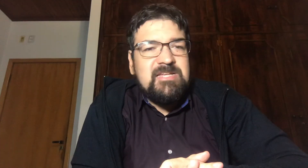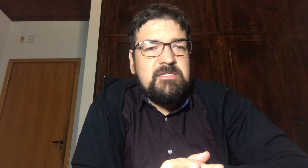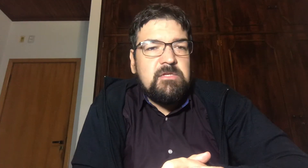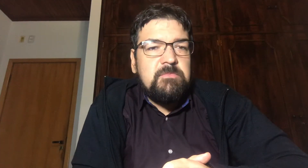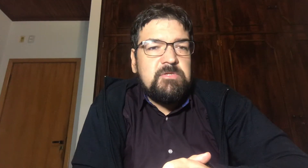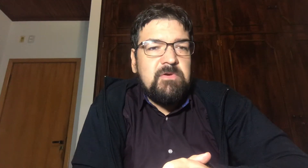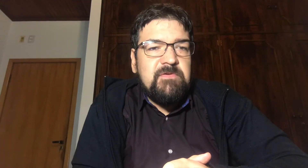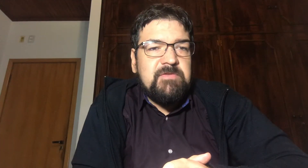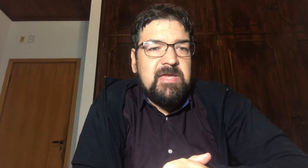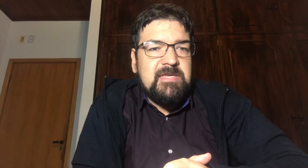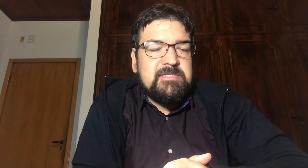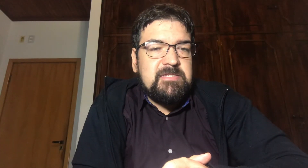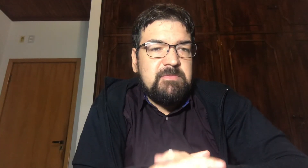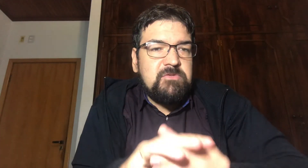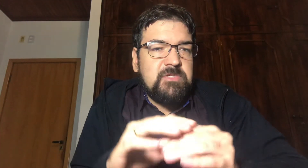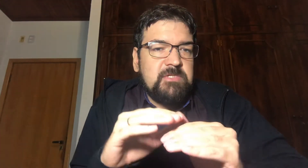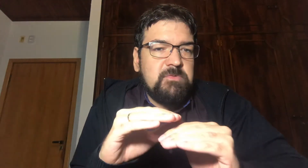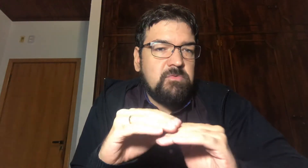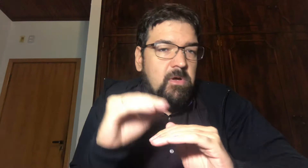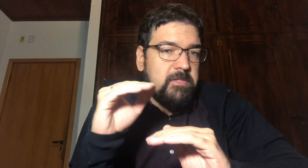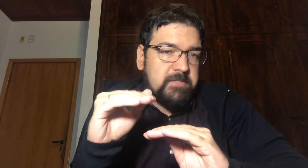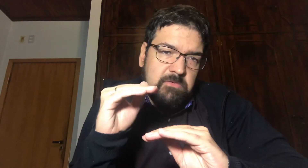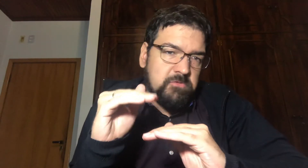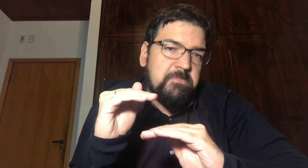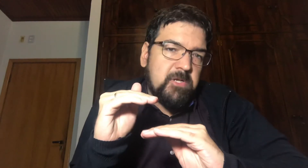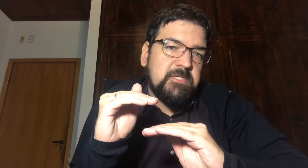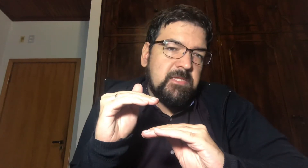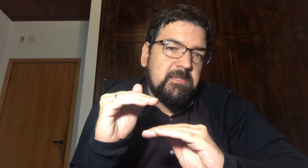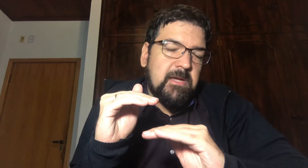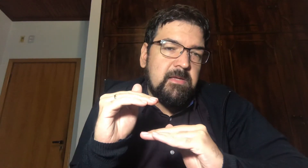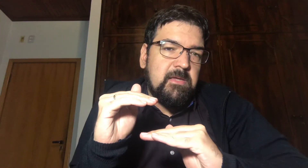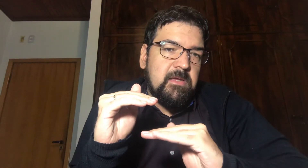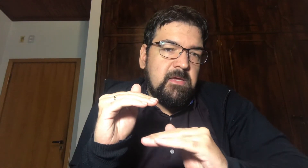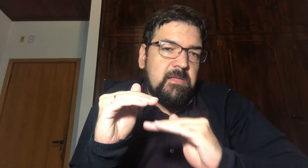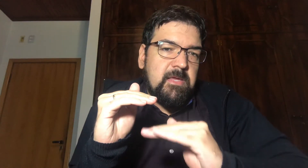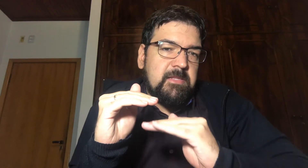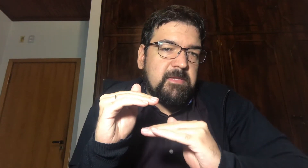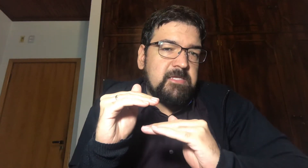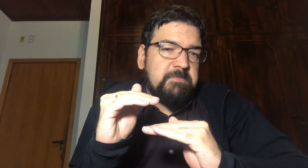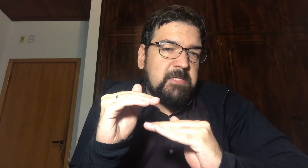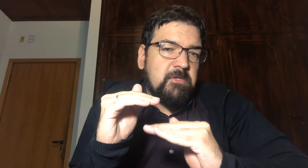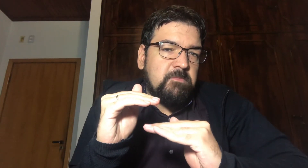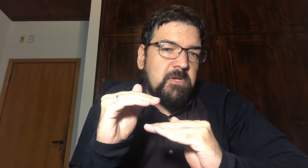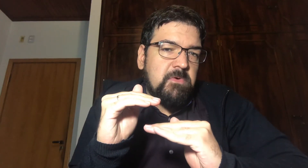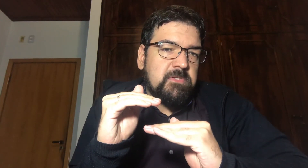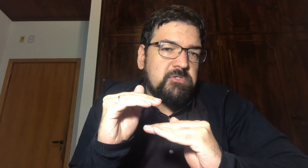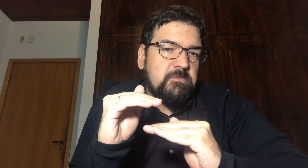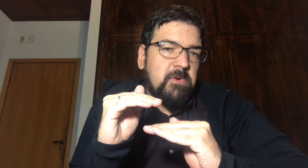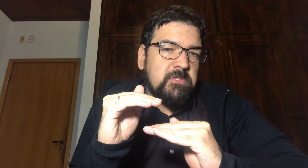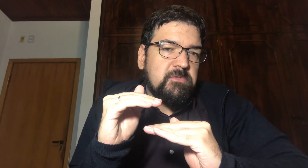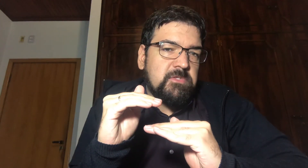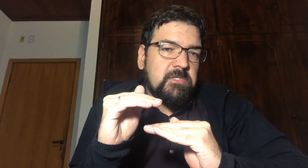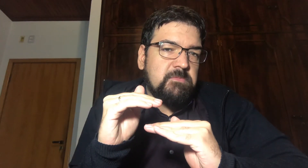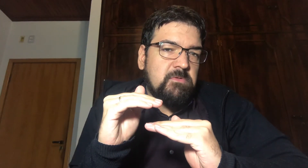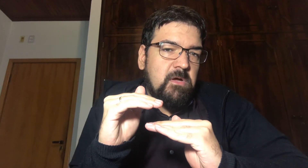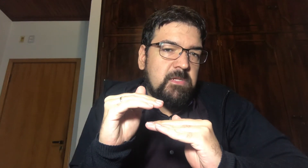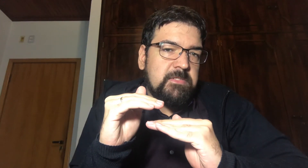acredita que o Bitcoin vai ficar aí acima dos 6 mil dólares Que é o suporte que ele tá Ele tá respeitando por enquanto esse suporte dos 6 mil dólares